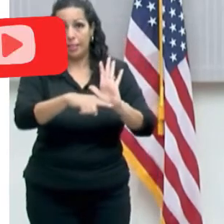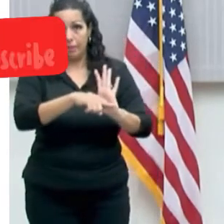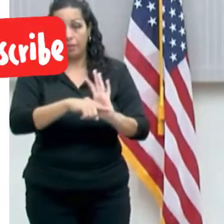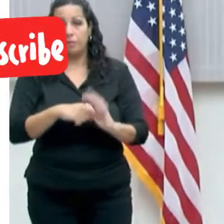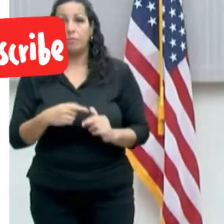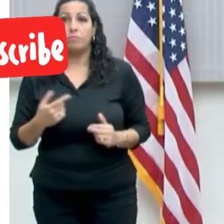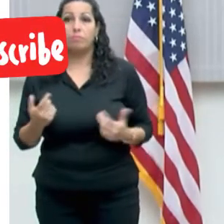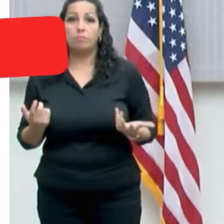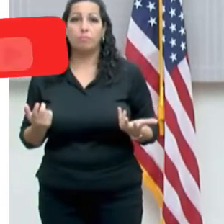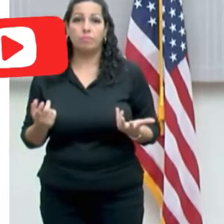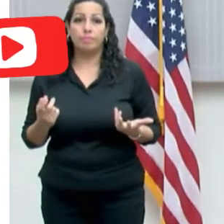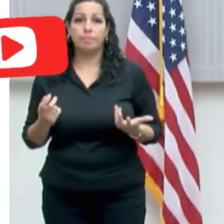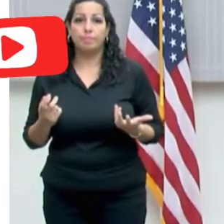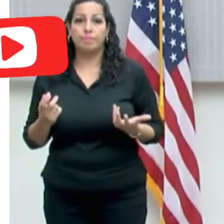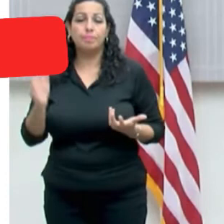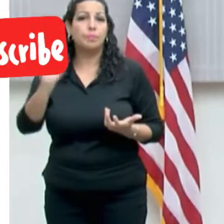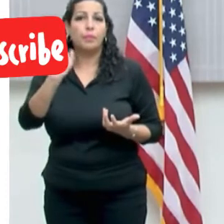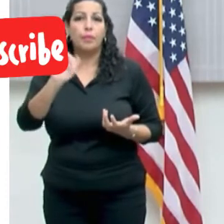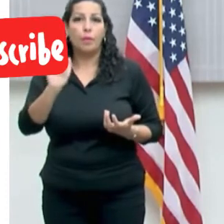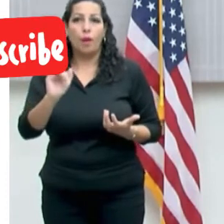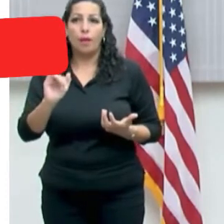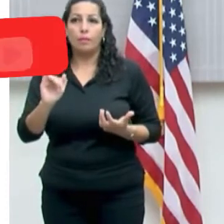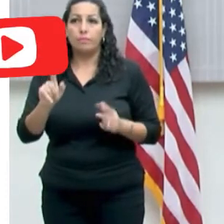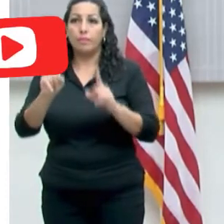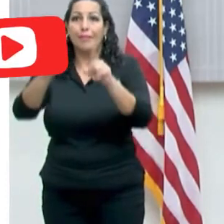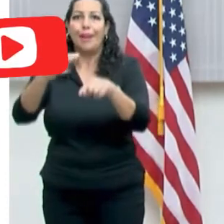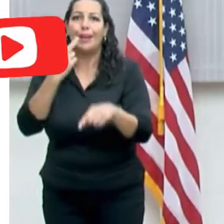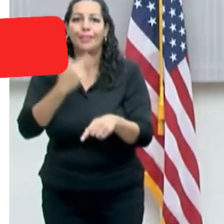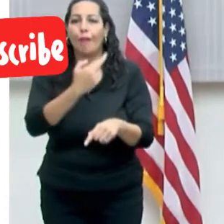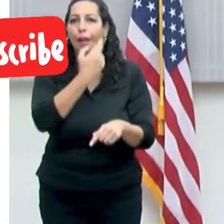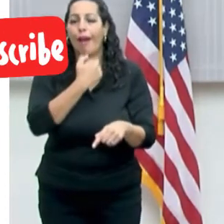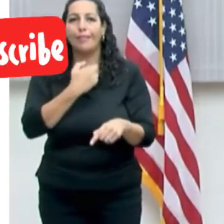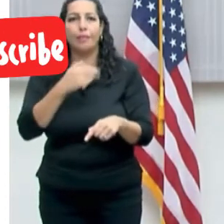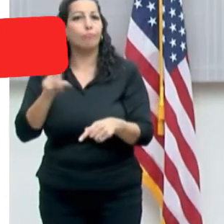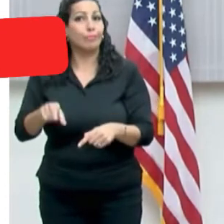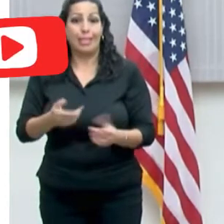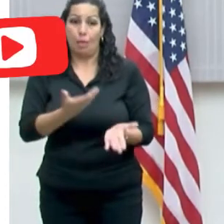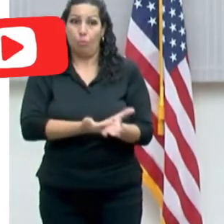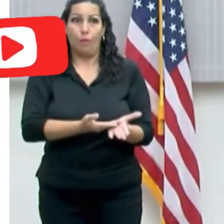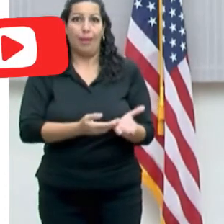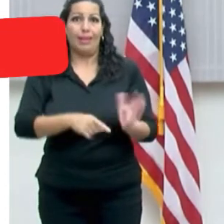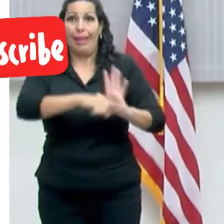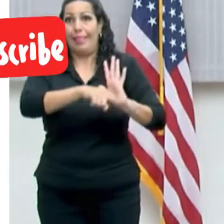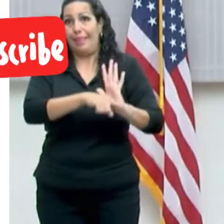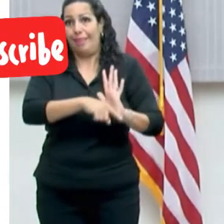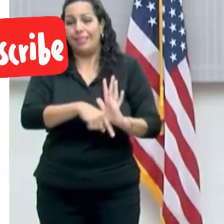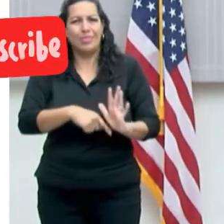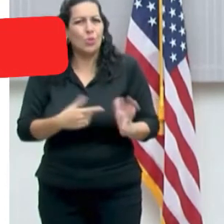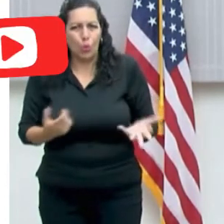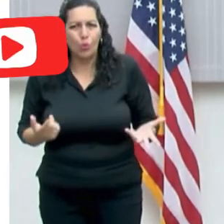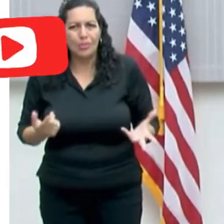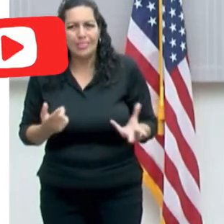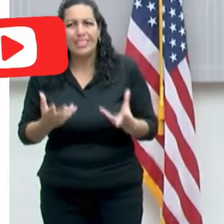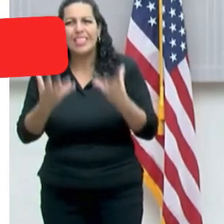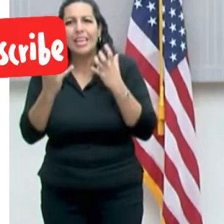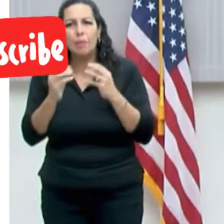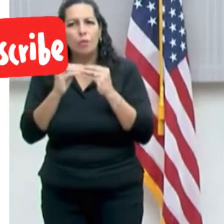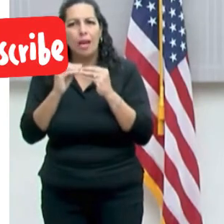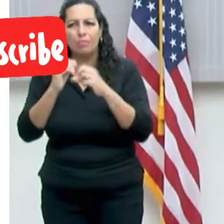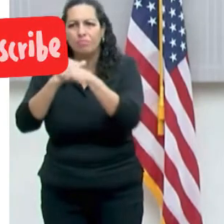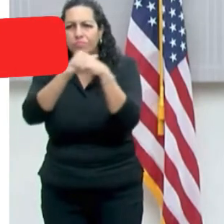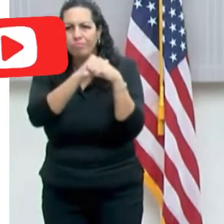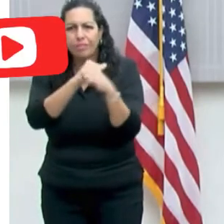utilizar facilidades, como decir, ir a restaurantes y demás, a menos que tengan una prueba negativa. sea, todo es,